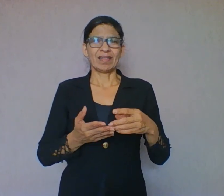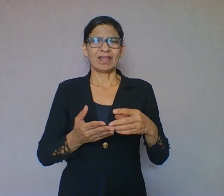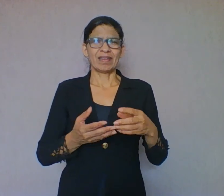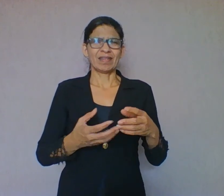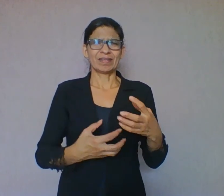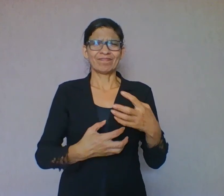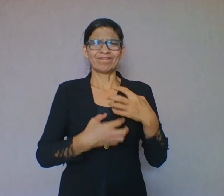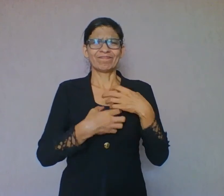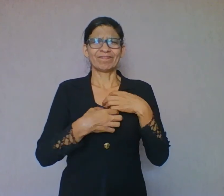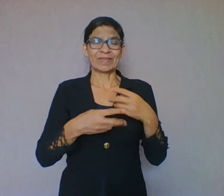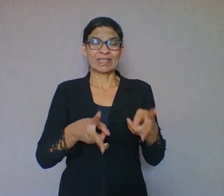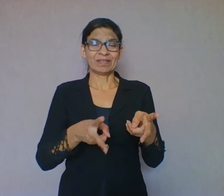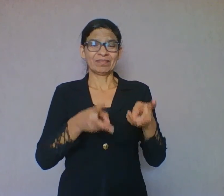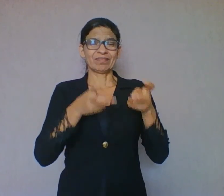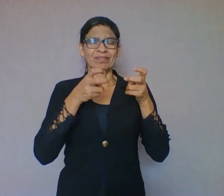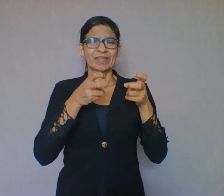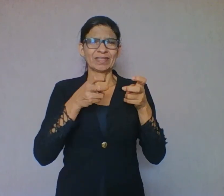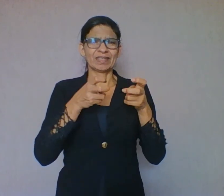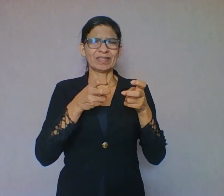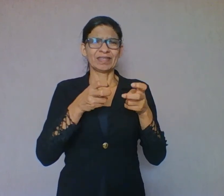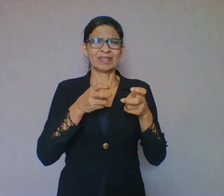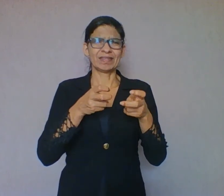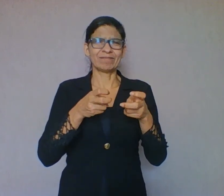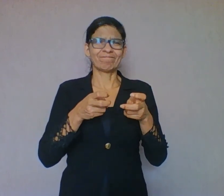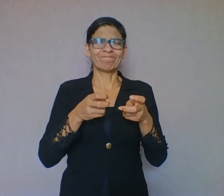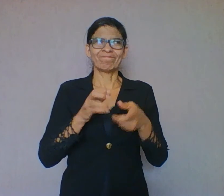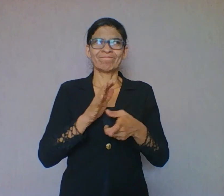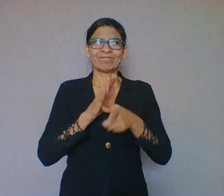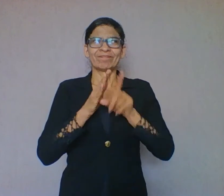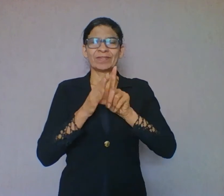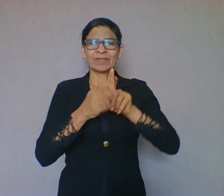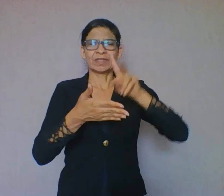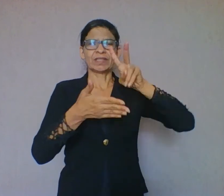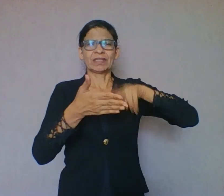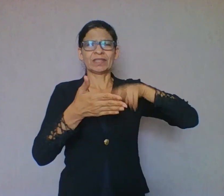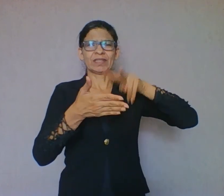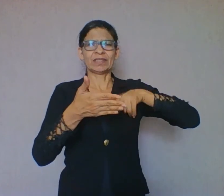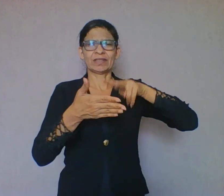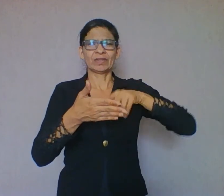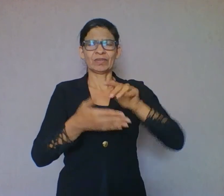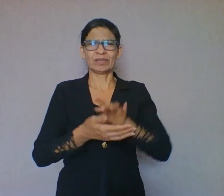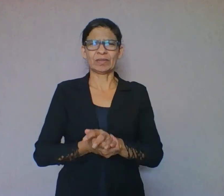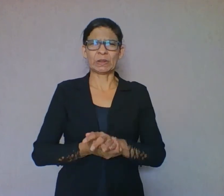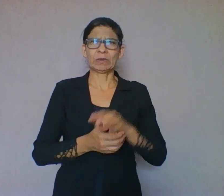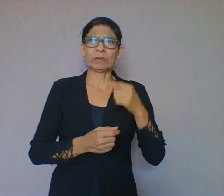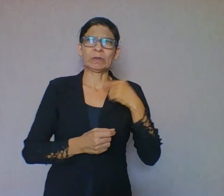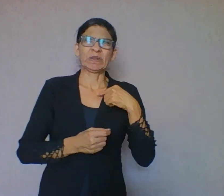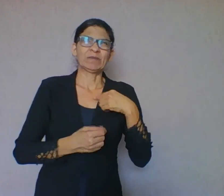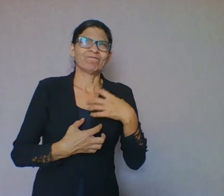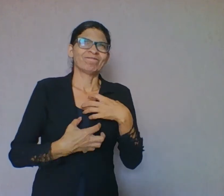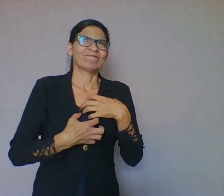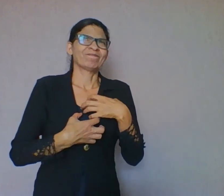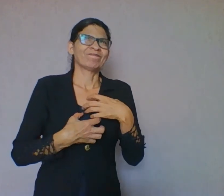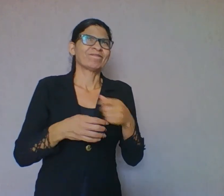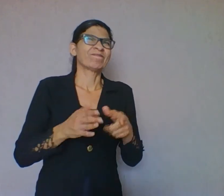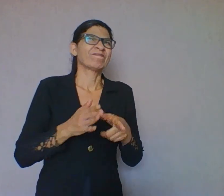criadas antes da leitura. Eu vou confirmar se a minha expectativa estava certa, eu vou rejeitar